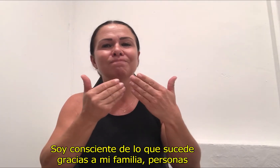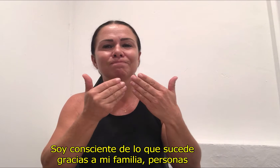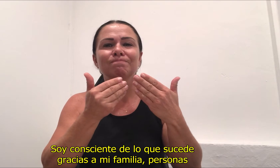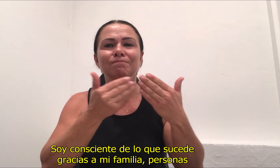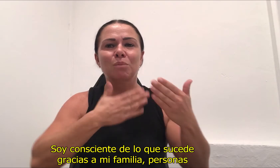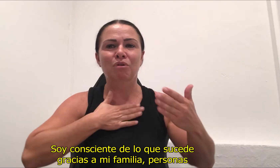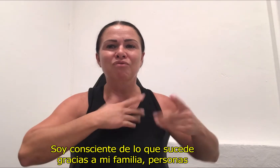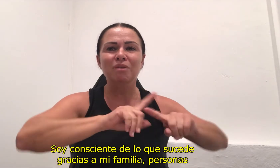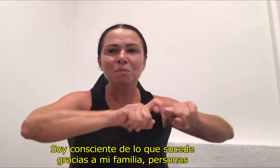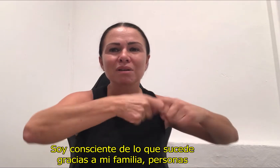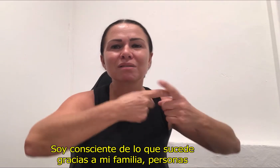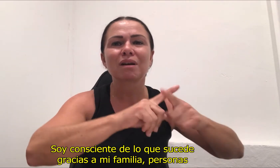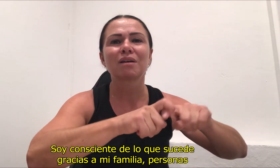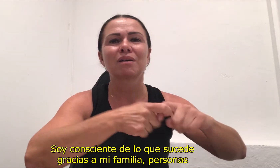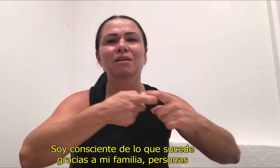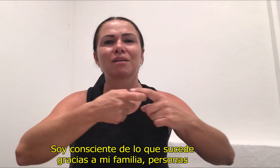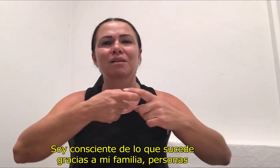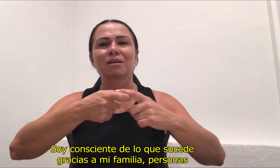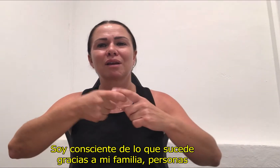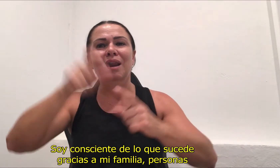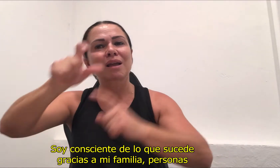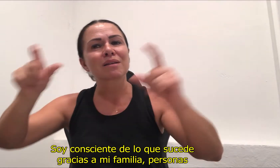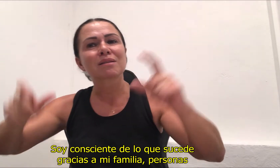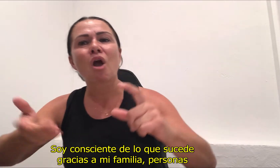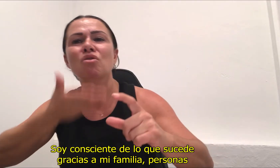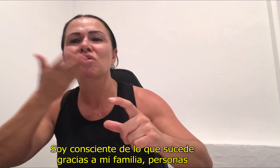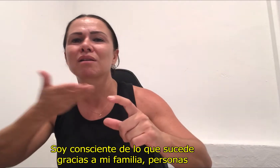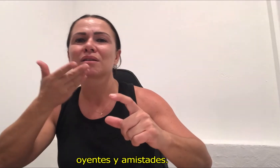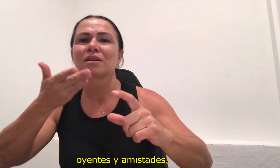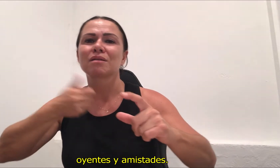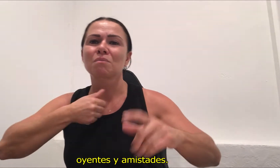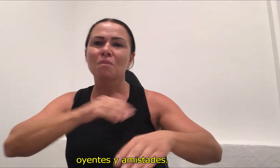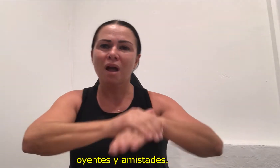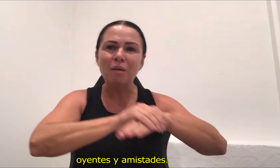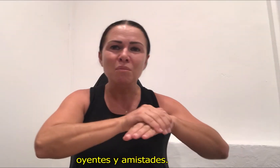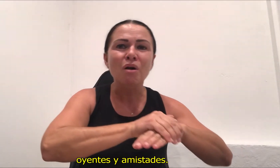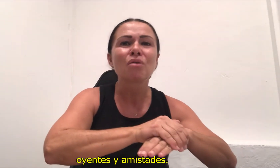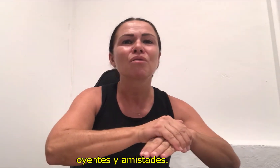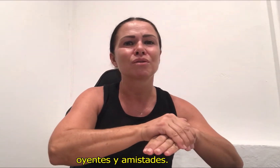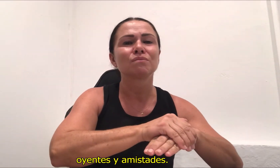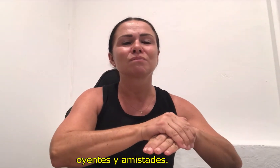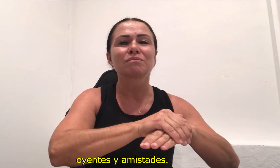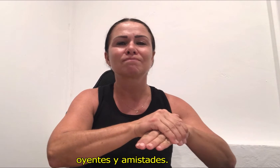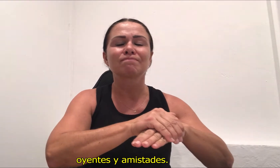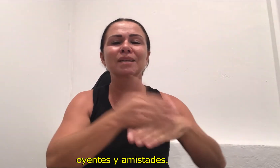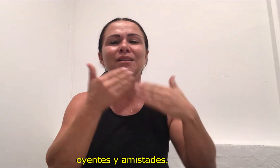sucede gracias a mi familia, personas oyentes y amistades.